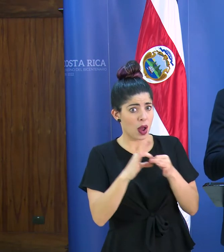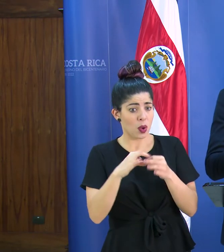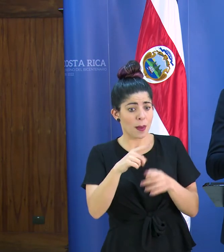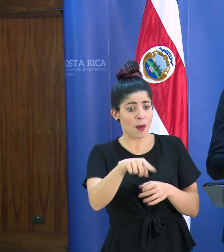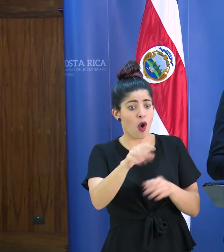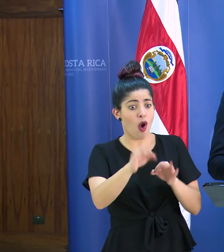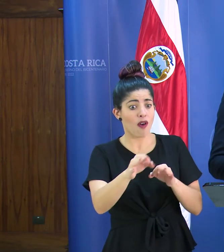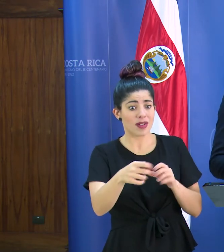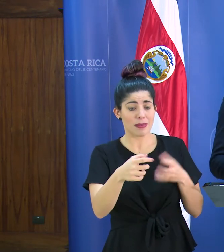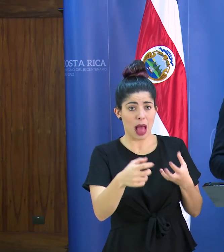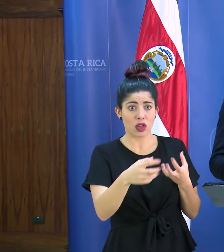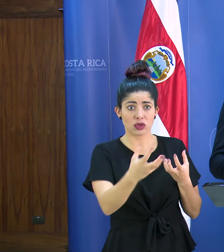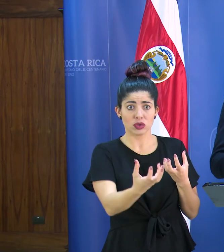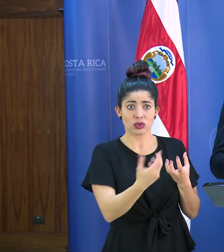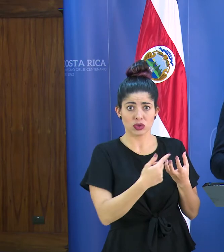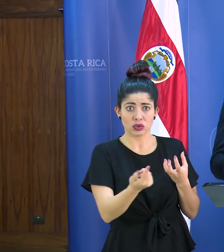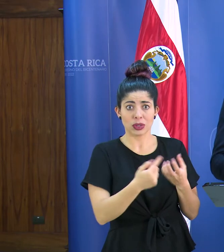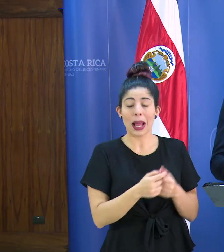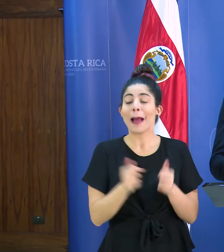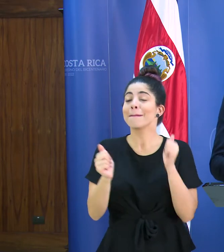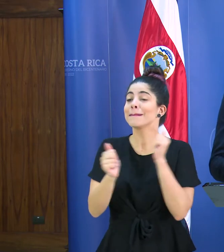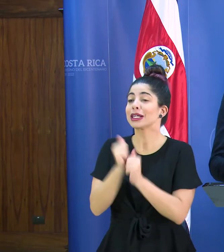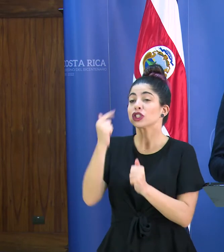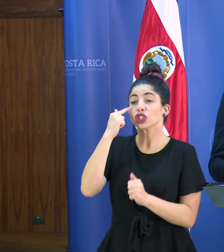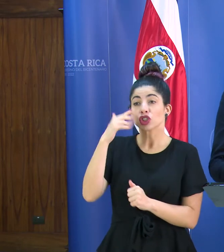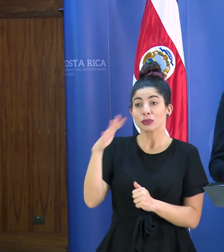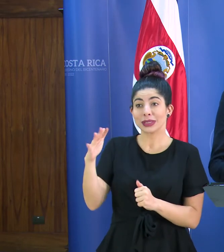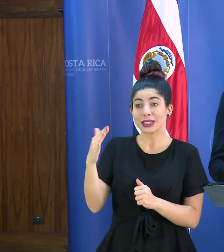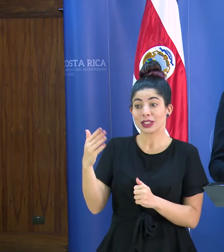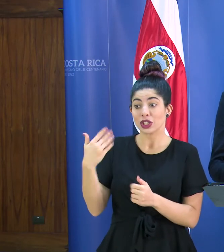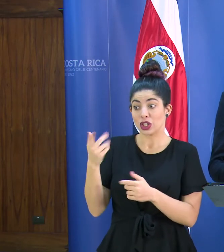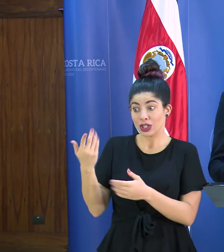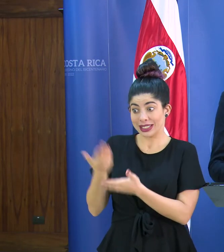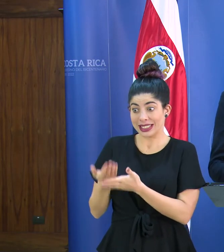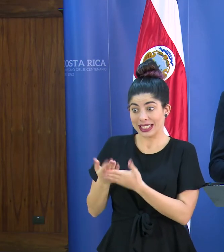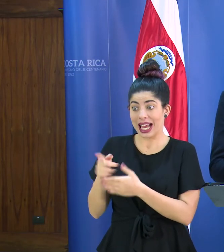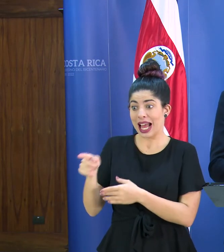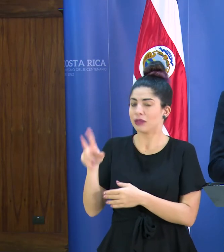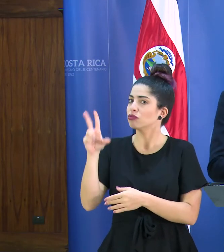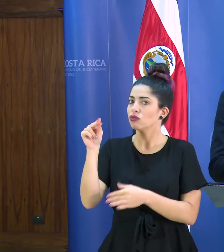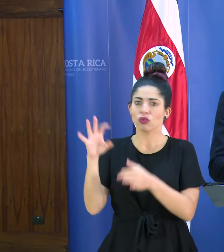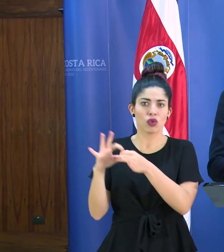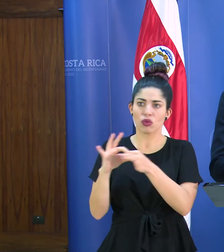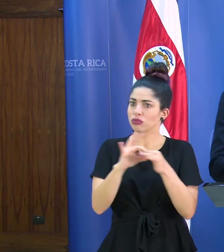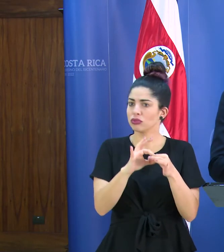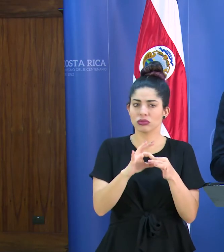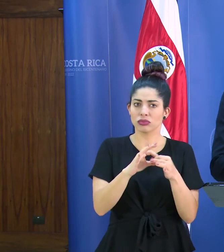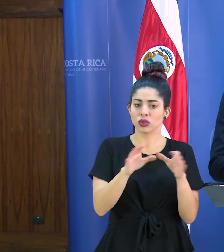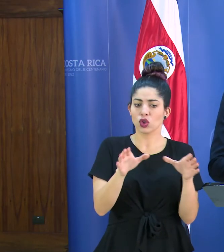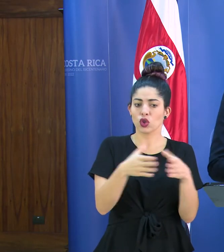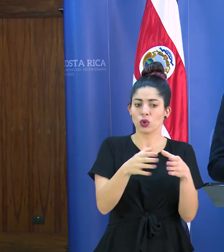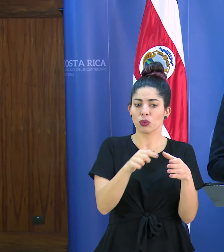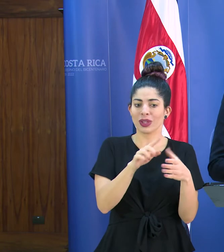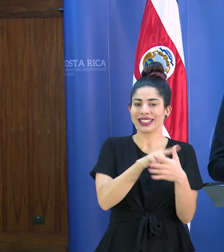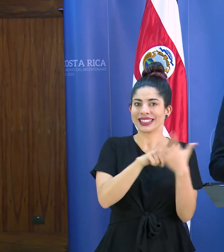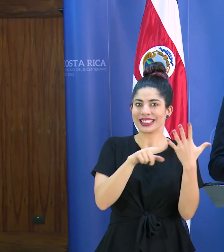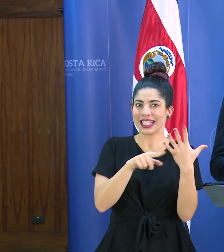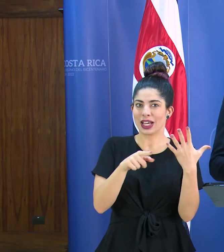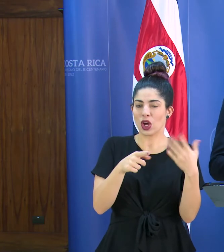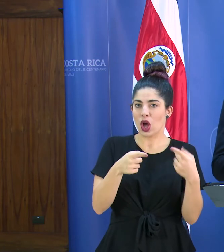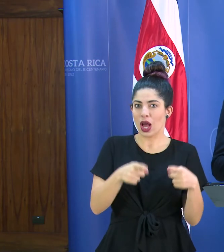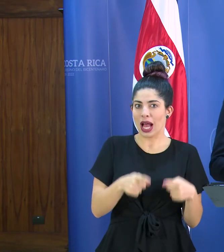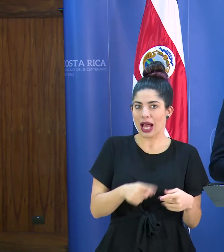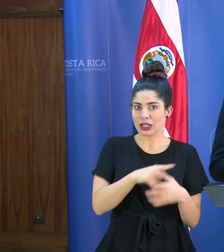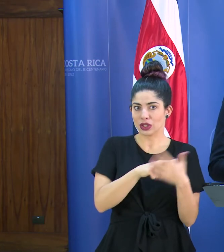confirmados y qué hacer en este momento ya la mayoría de los casos sospechosos que están ingresando no tienen relación con los casos el cluster de los cinco casos que ya